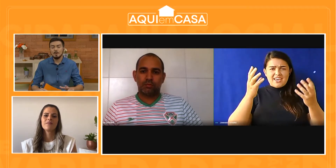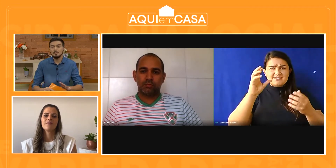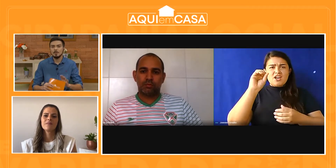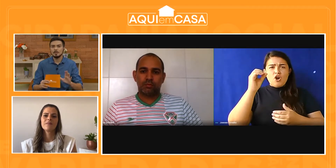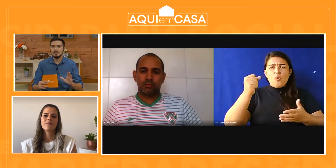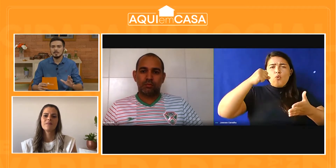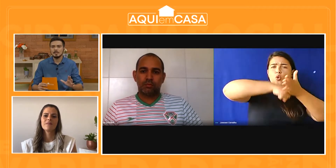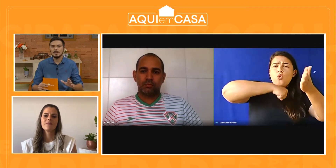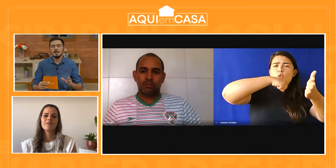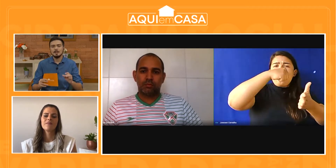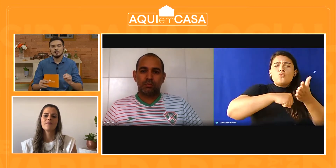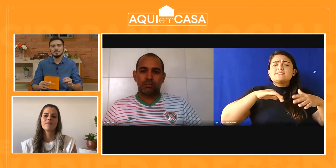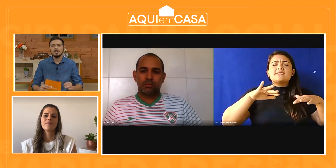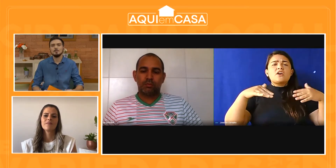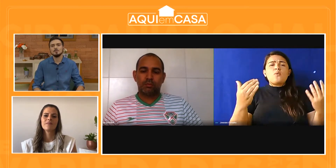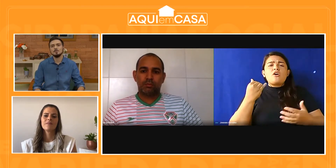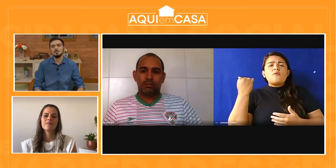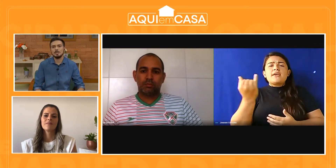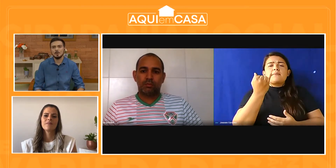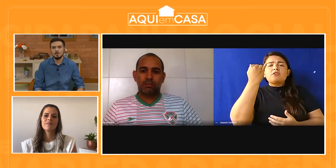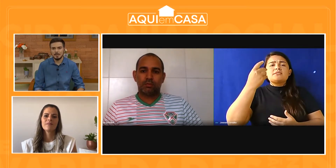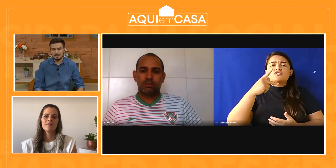importância de termos um dia como esse?